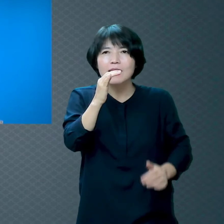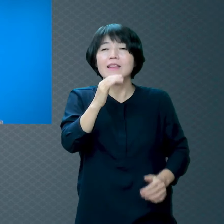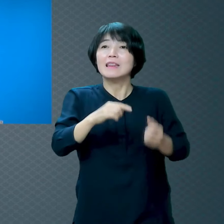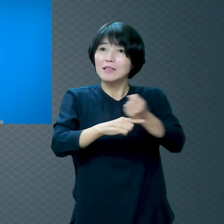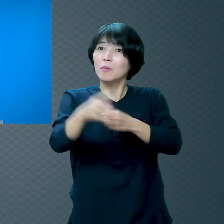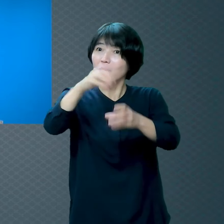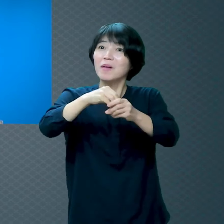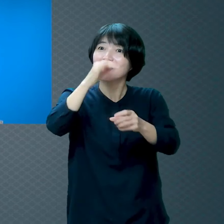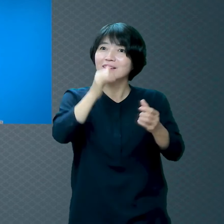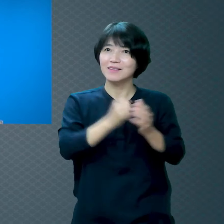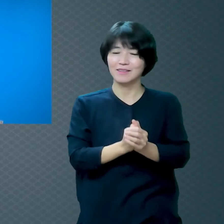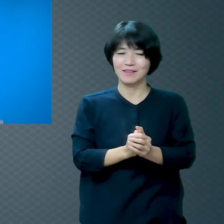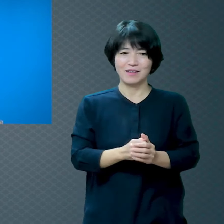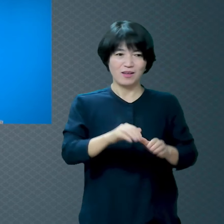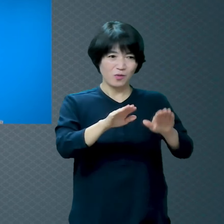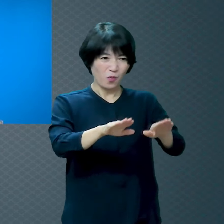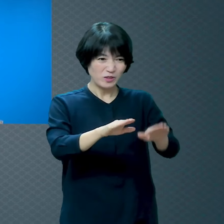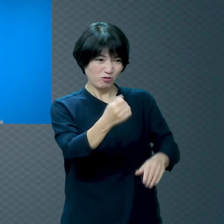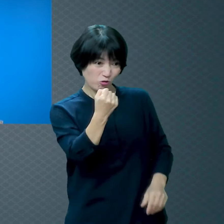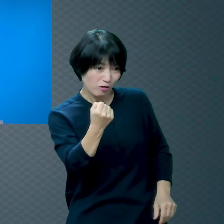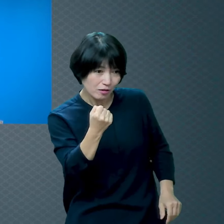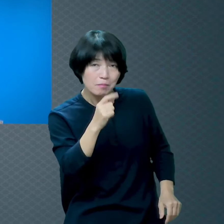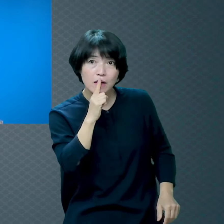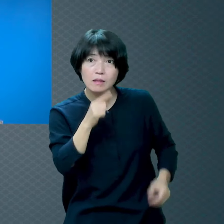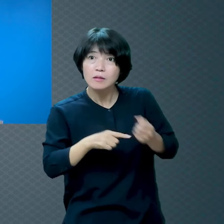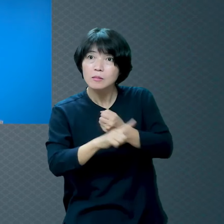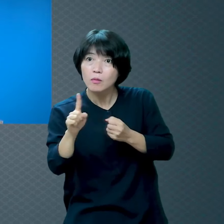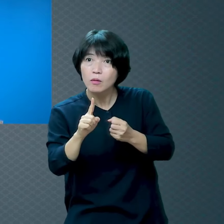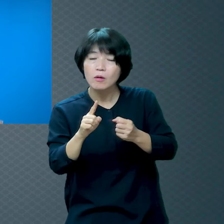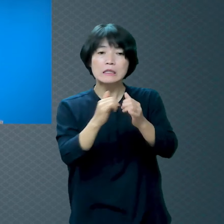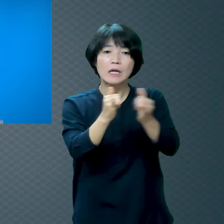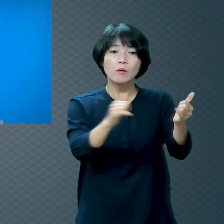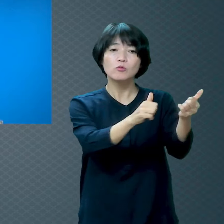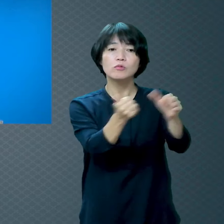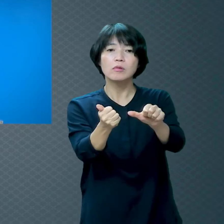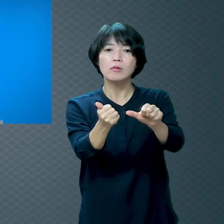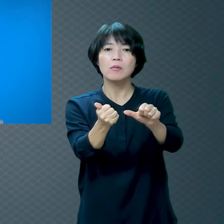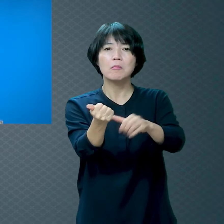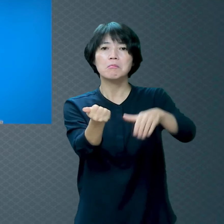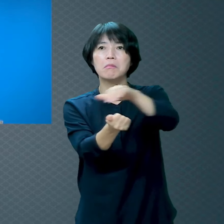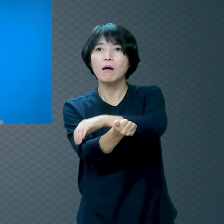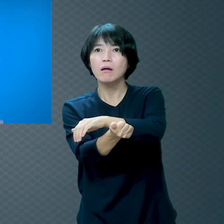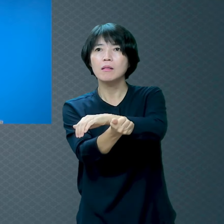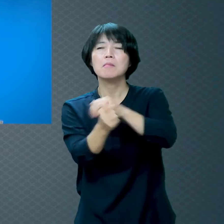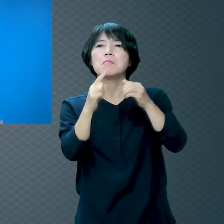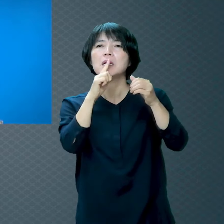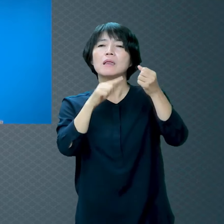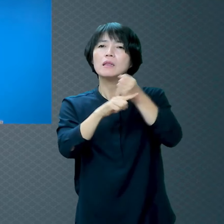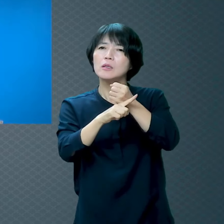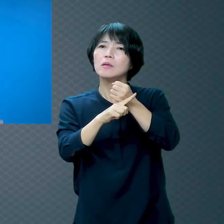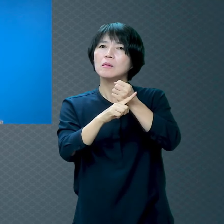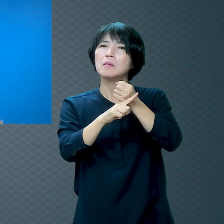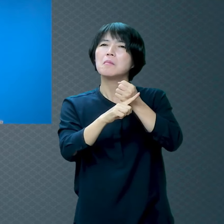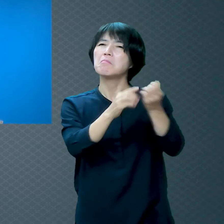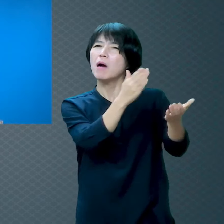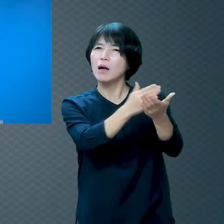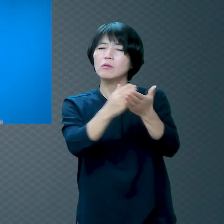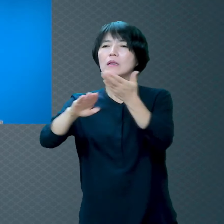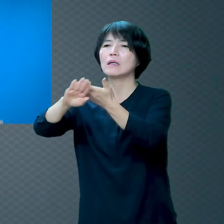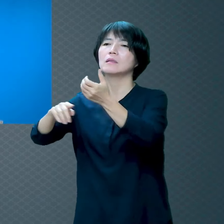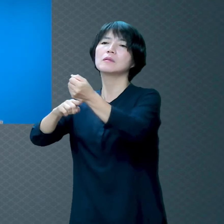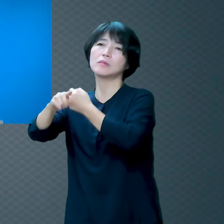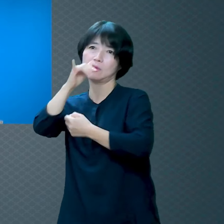죽었다라고 하는 것은 꼭 사람이 죽어서 없어지는 것만 생각하는 게 아닙니다 여기 불을 끄면 어떻게 될까요